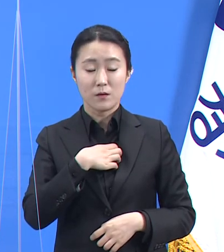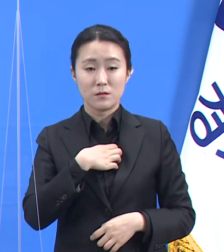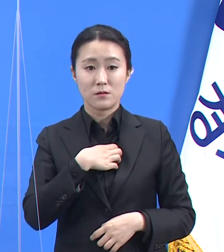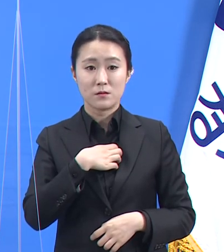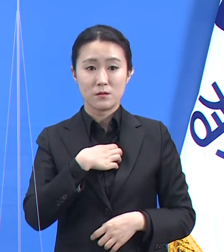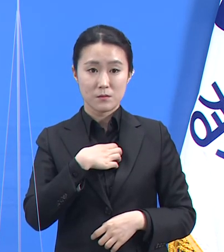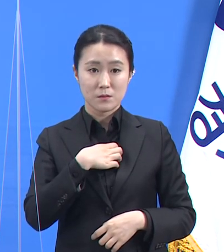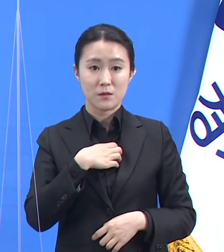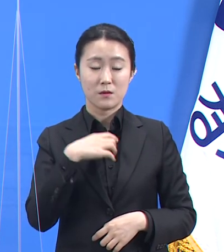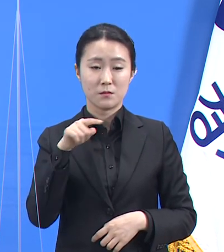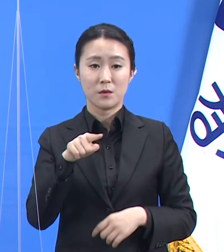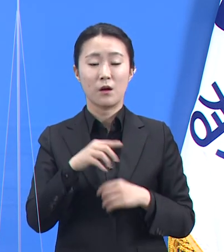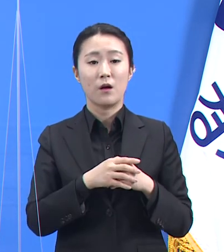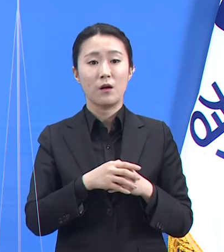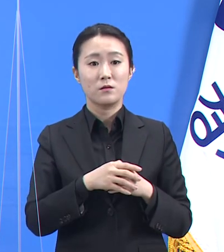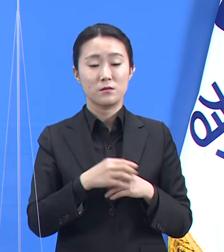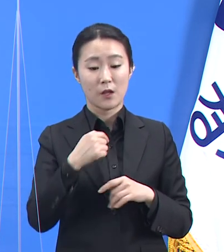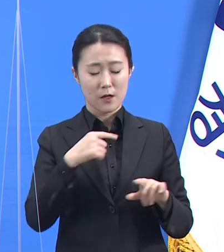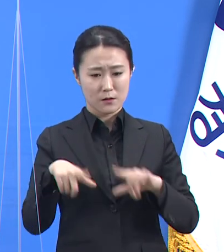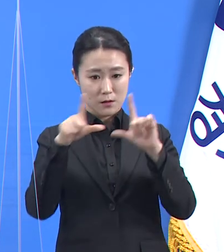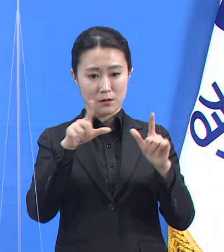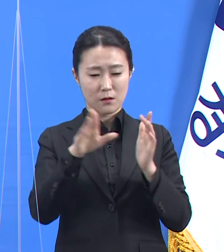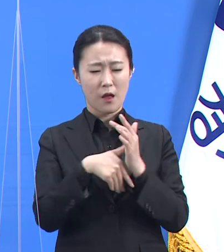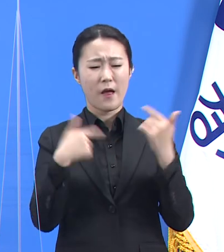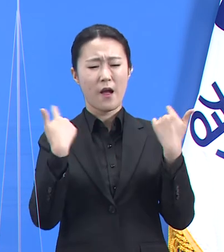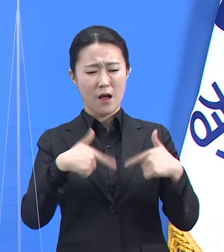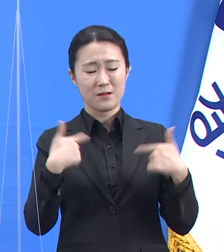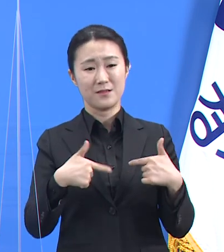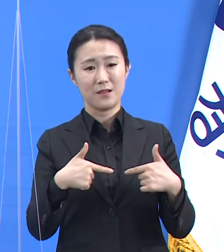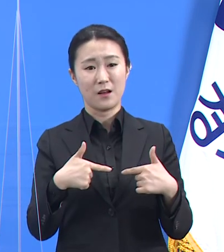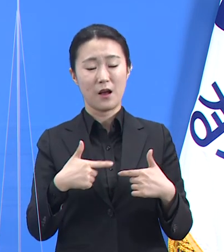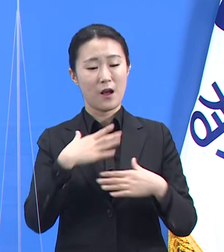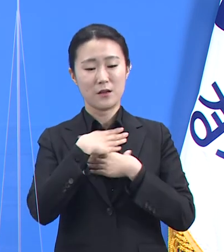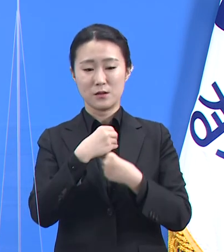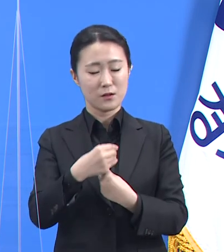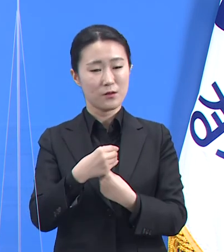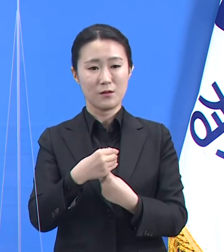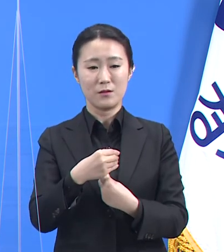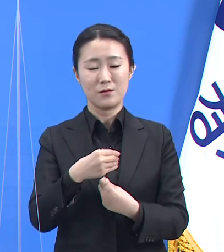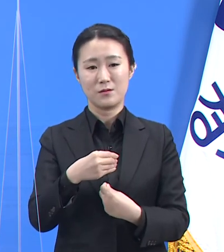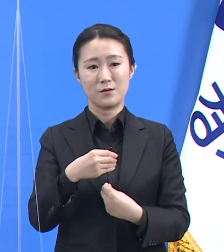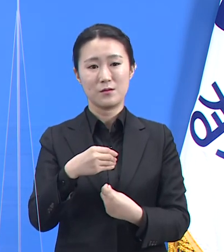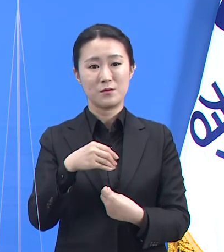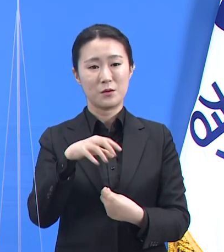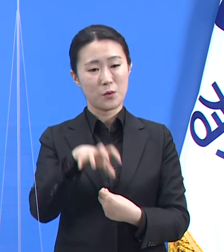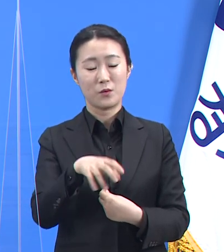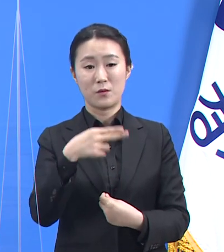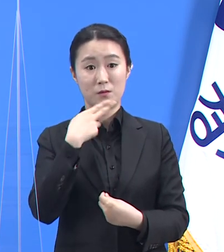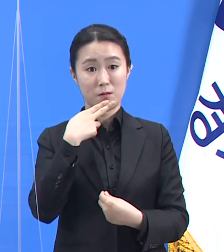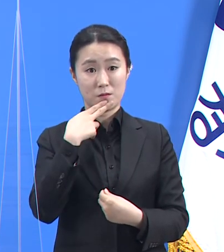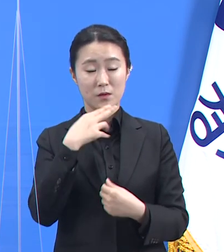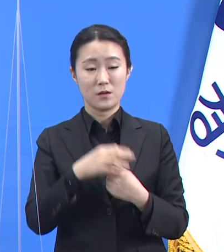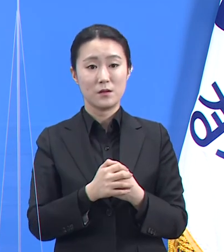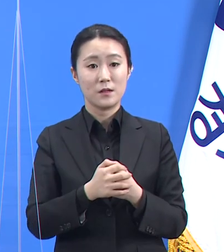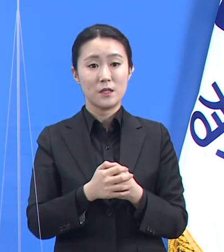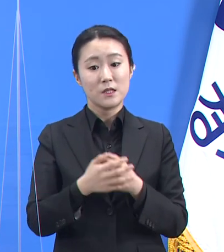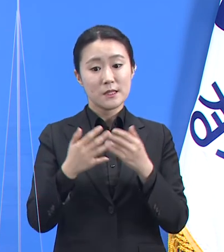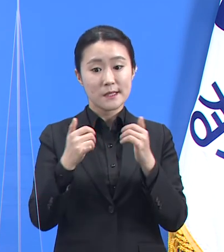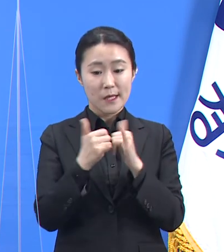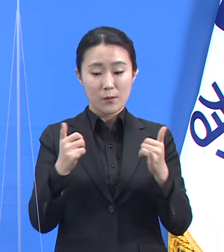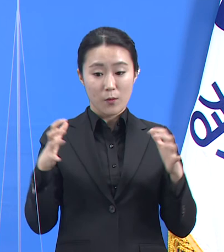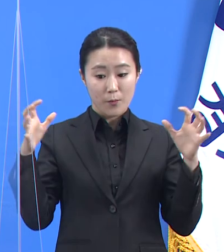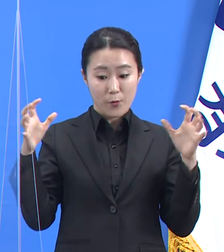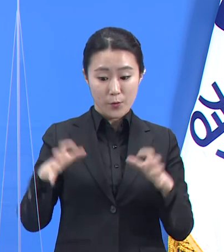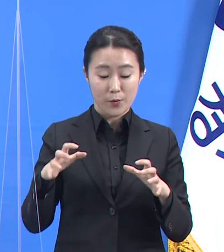그 어느 곳도 안전하지 않습니다. 사람과 사람이 만나고 모이는 공간은 모두 바이러스가